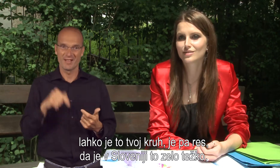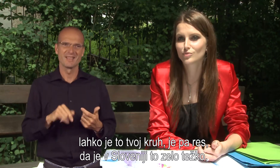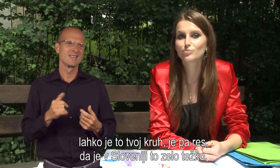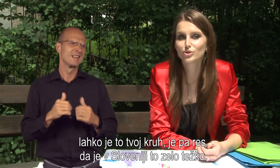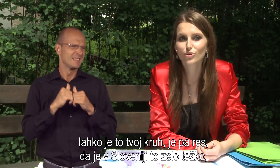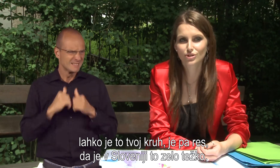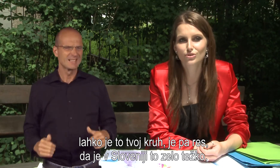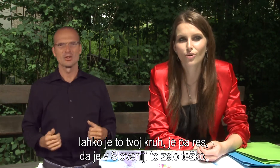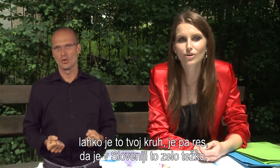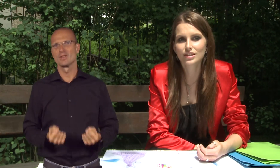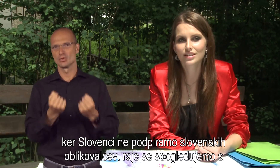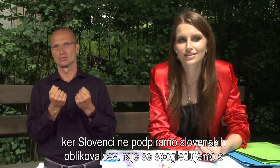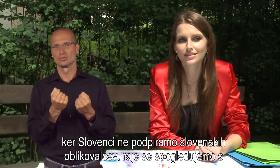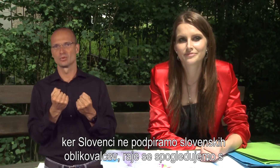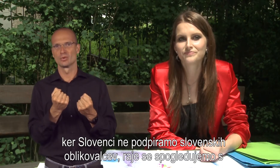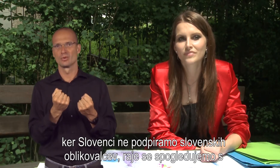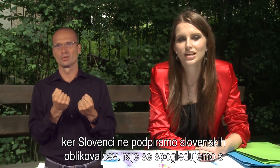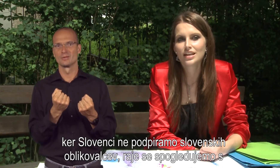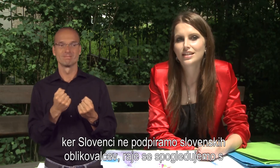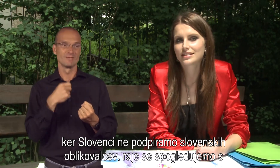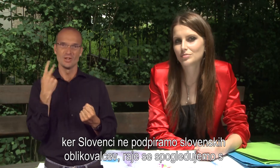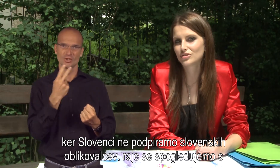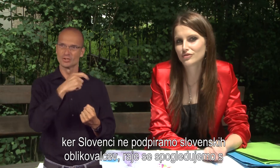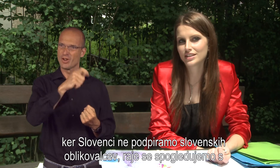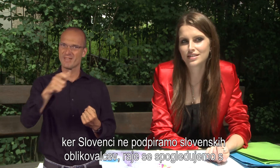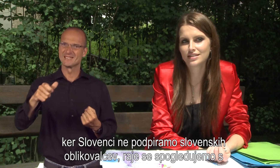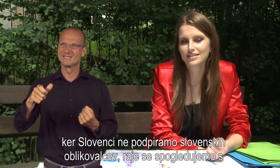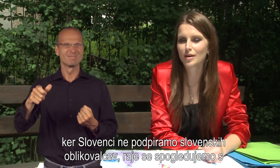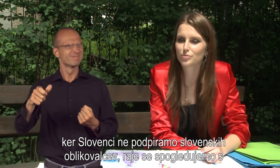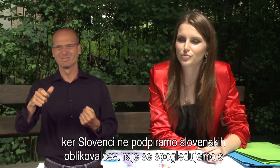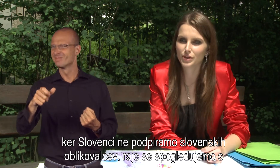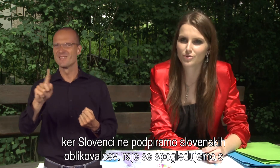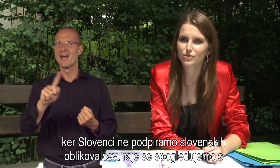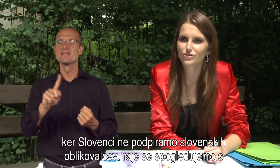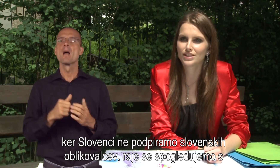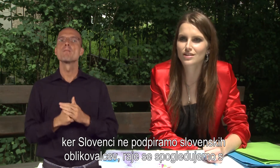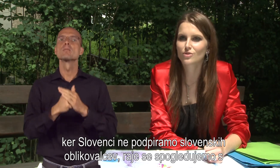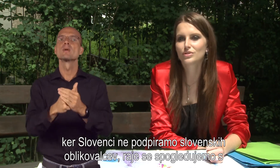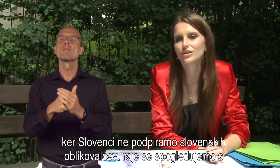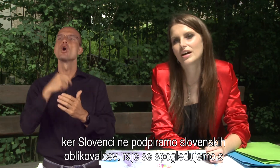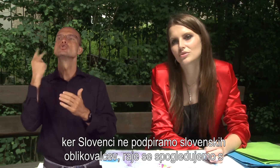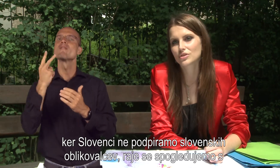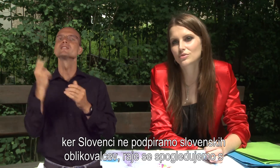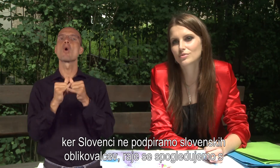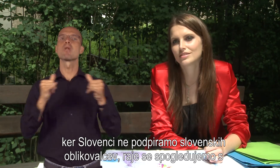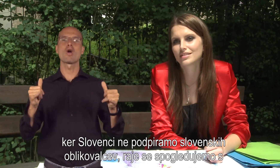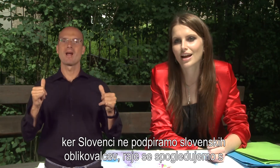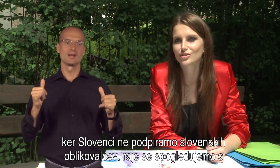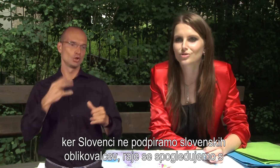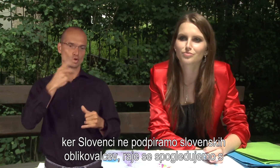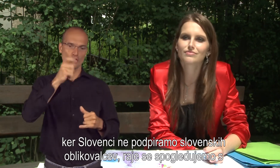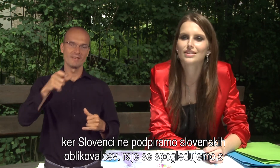zelo težko, ker sami slovenci ne podpiramo slovenskih oblikovalcev,